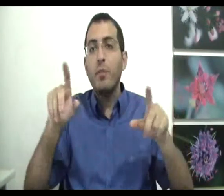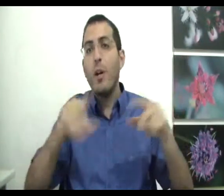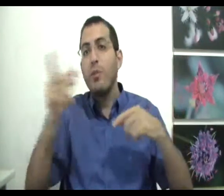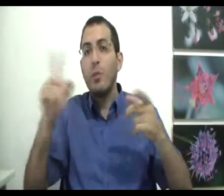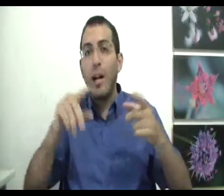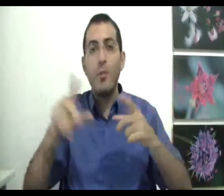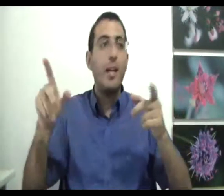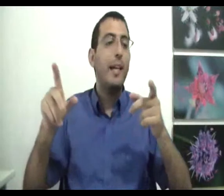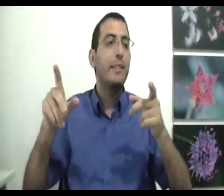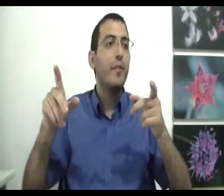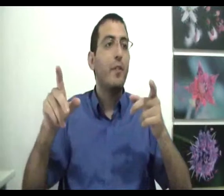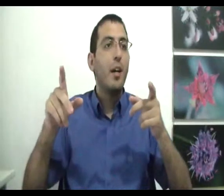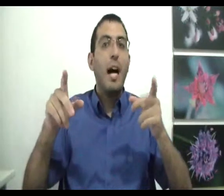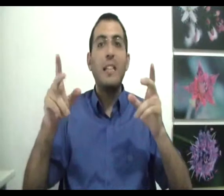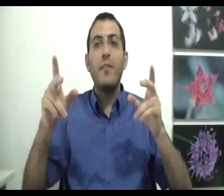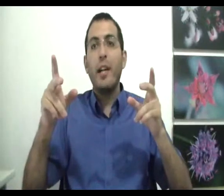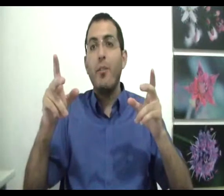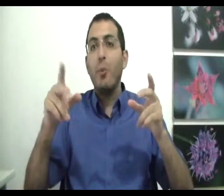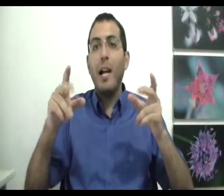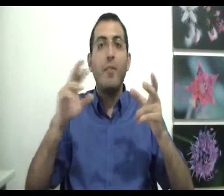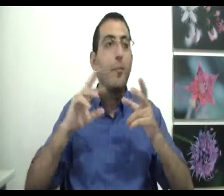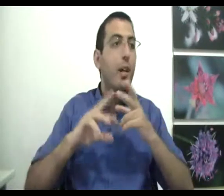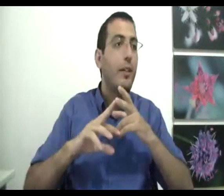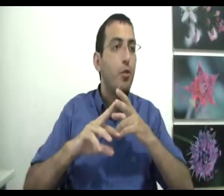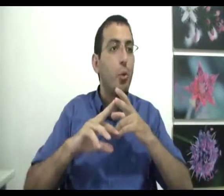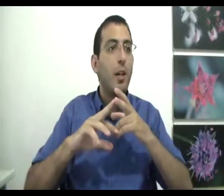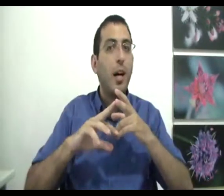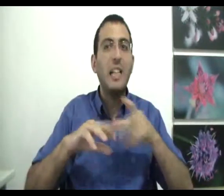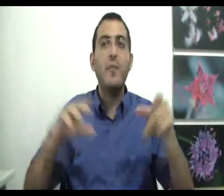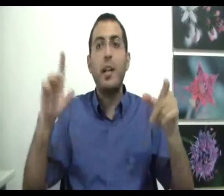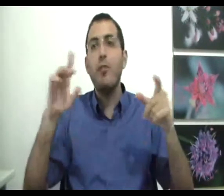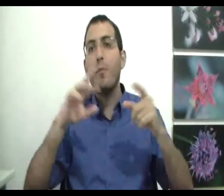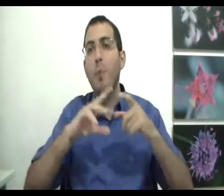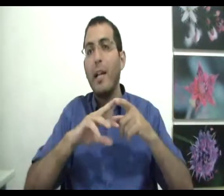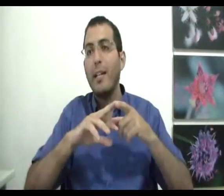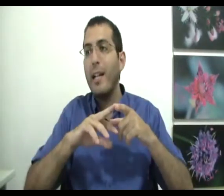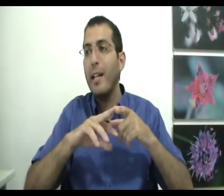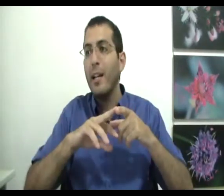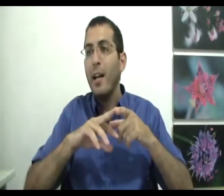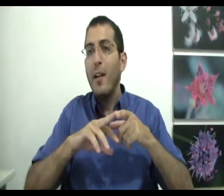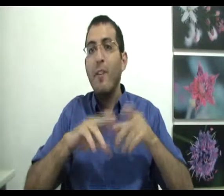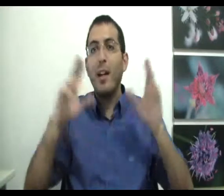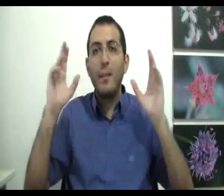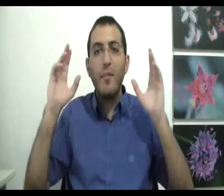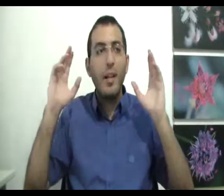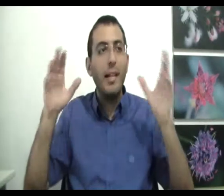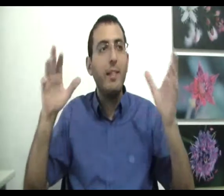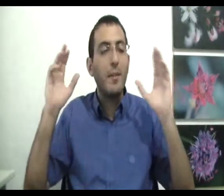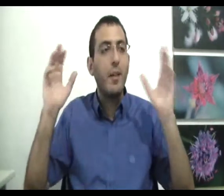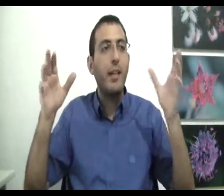אותך או יפת אותך בשביל הכסף אתה מפחד שאולי החברים שלך יתשו אותך אתה מפחד שיהיה משבר כלכלי ואתה מפחד ואתה מפחד